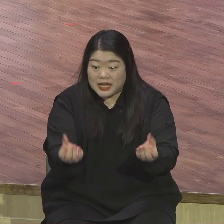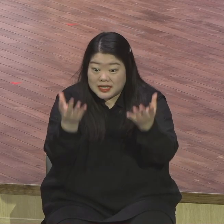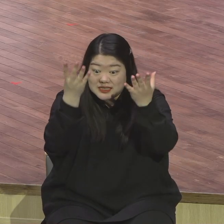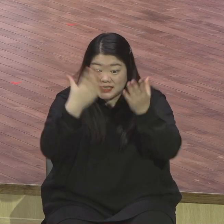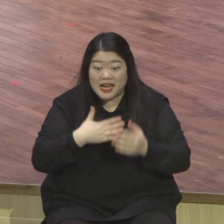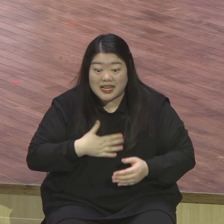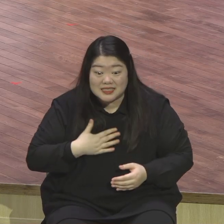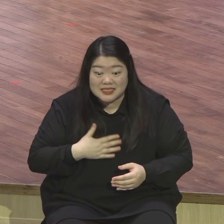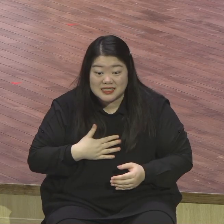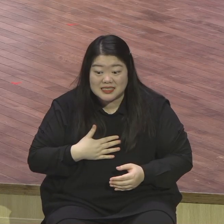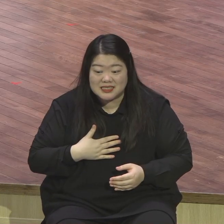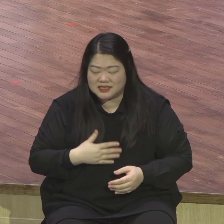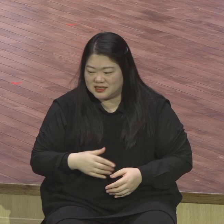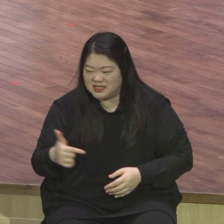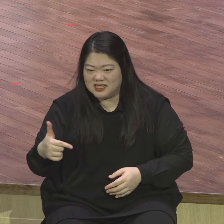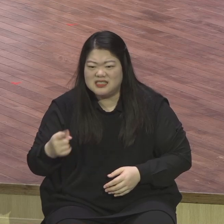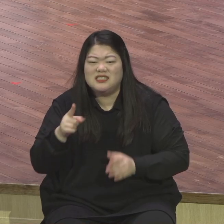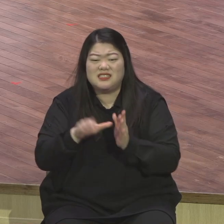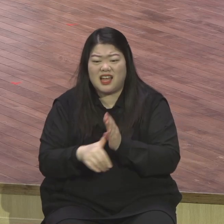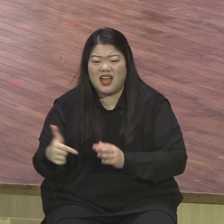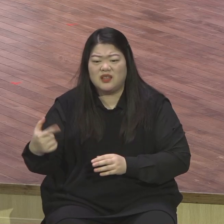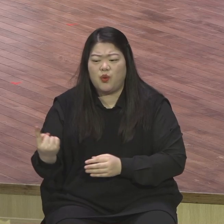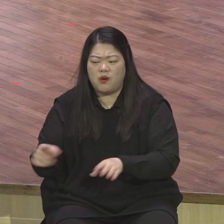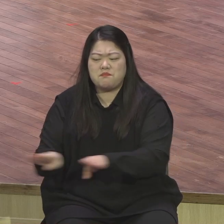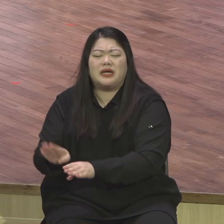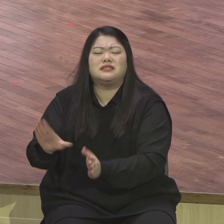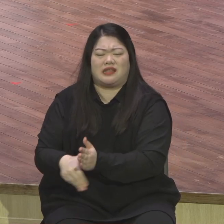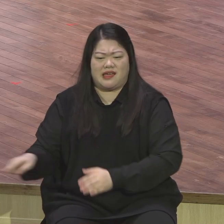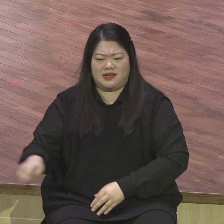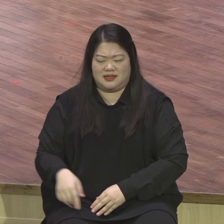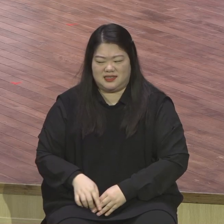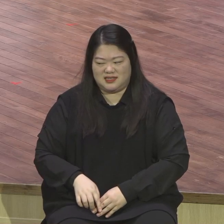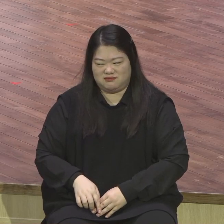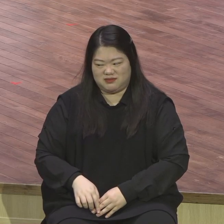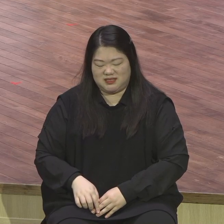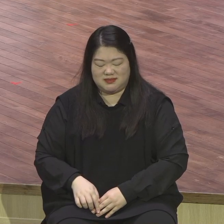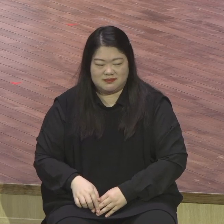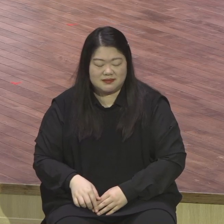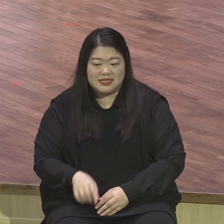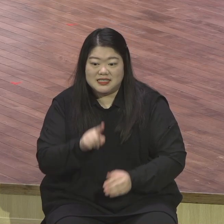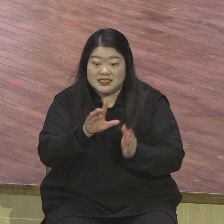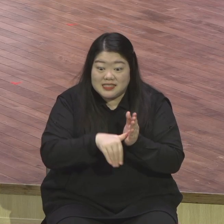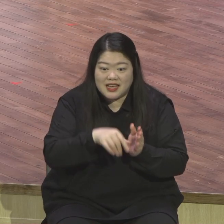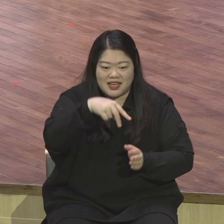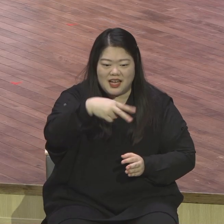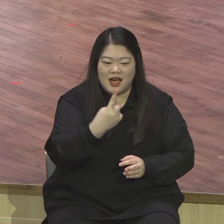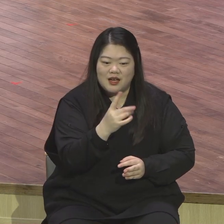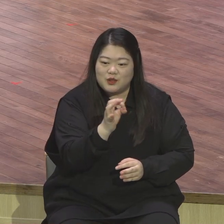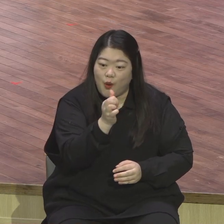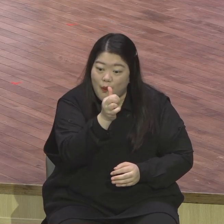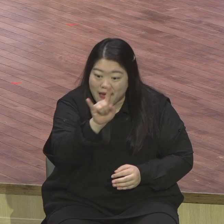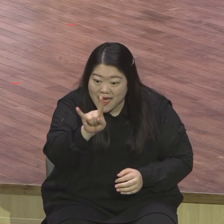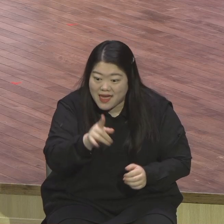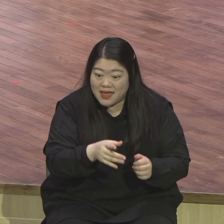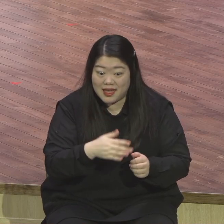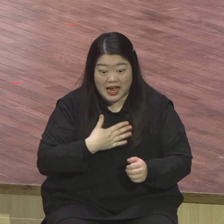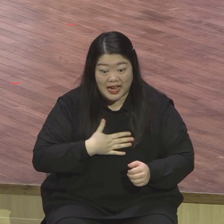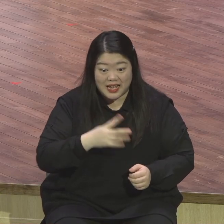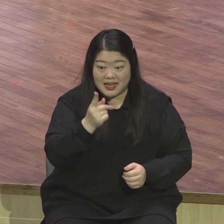없었어 그래가지고 여기 막 송해부터 와가지고 수천 명이 막 국회의원 구청장